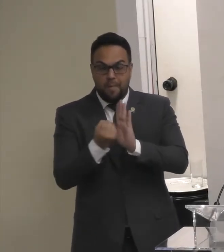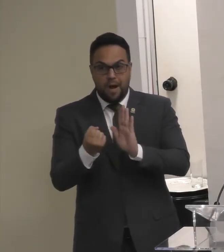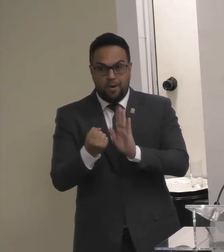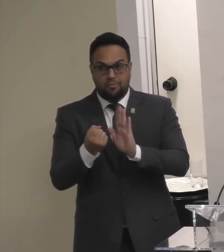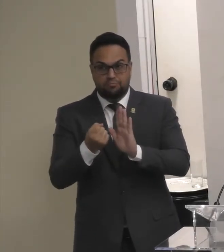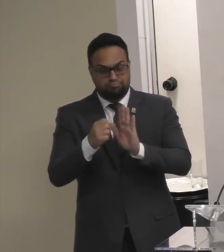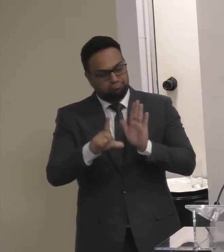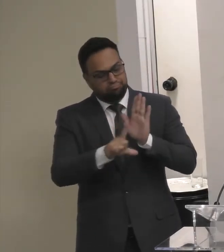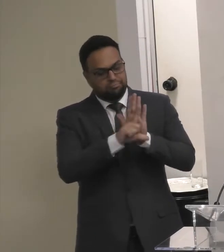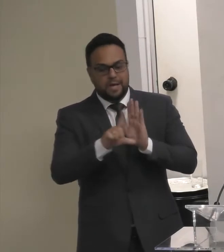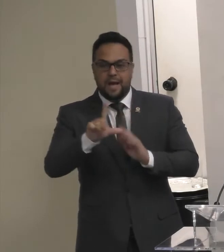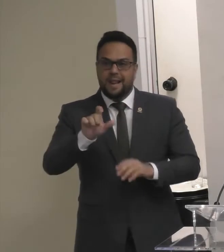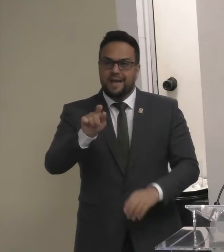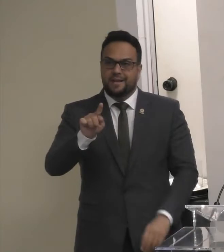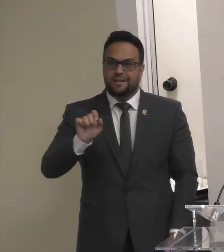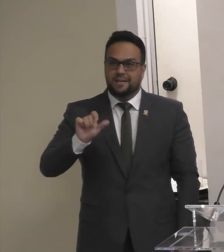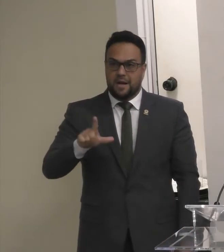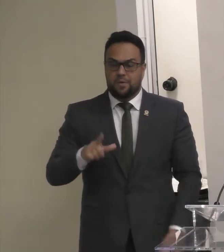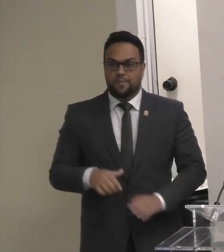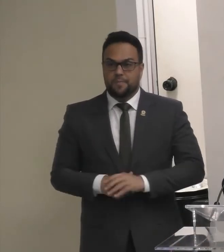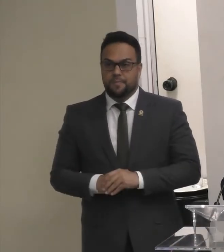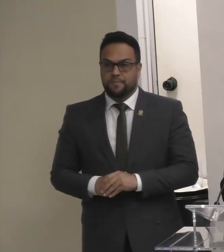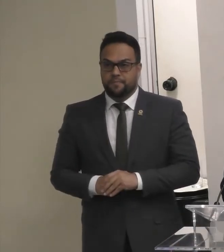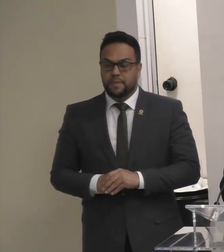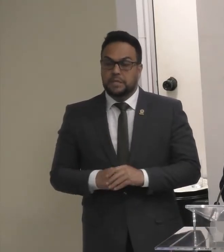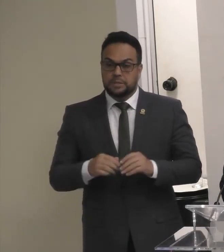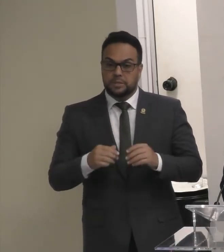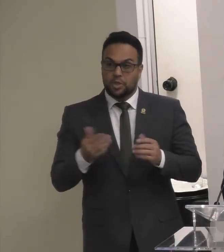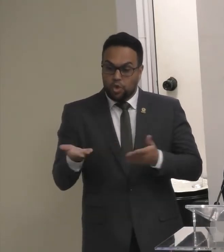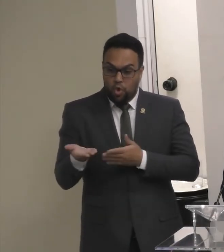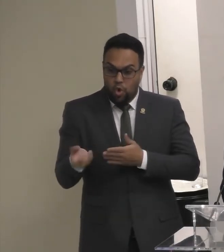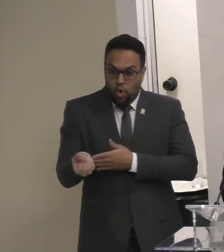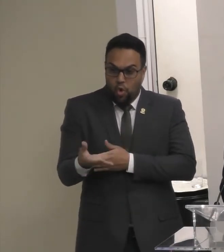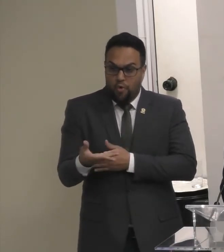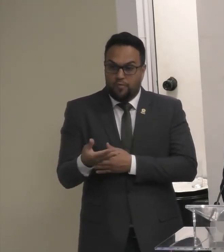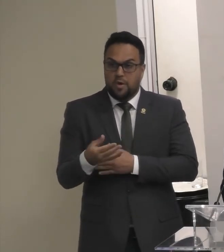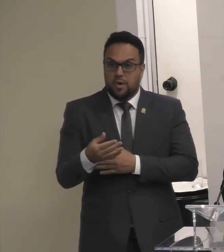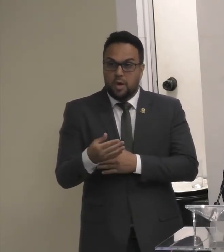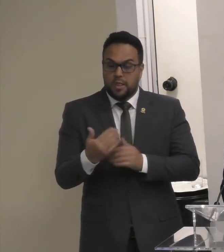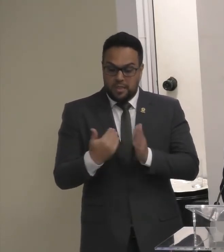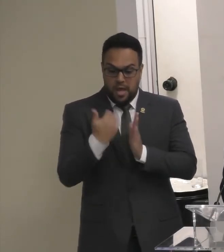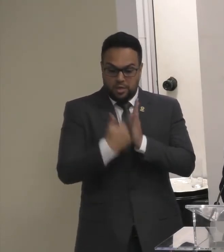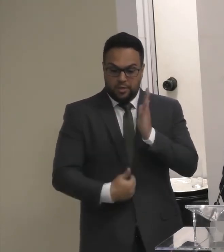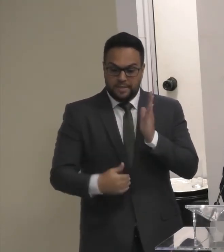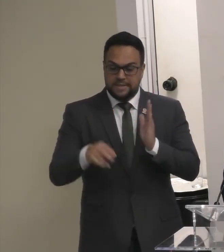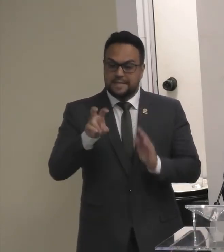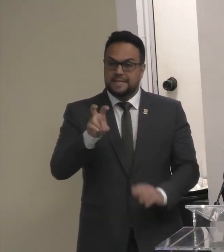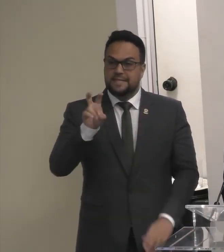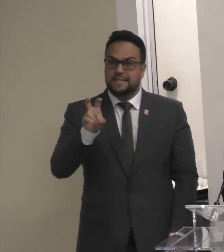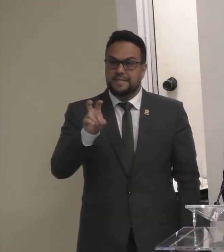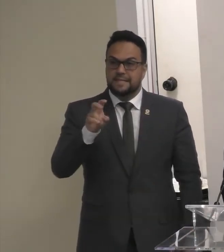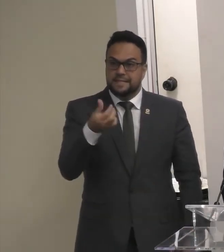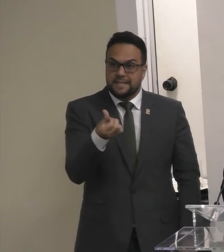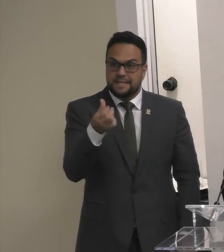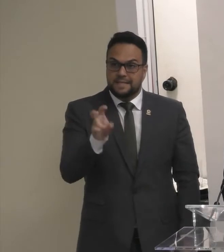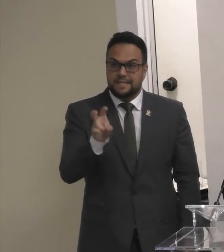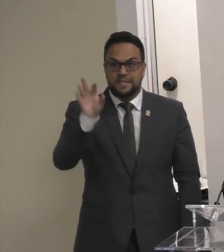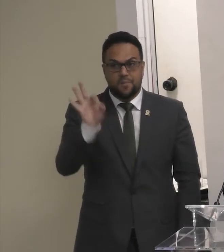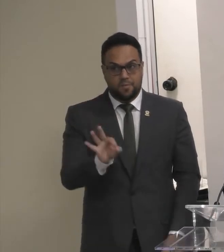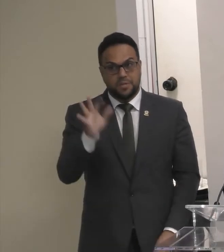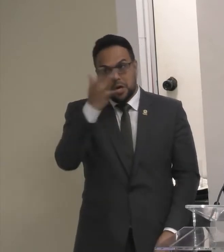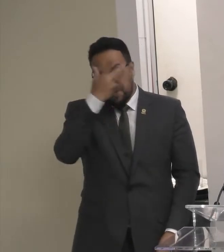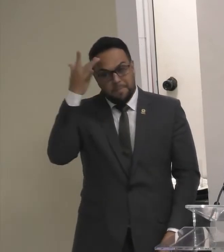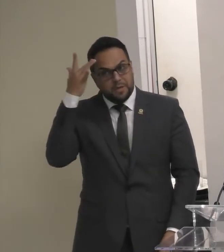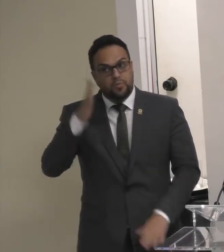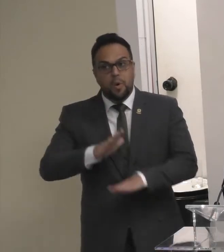tarifa social De energia elétrica Permite descontos De até 65% Aos consumidores De